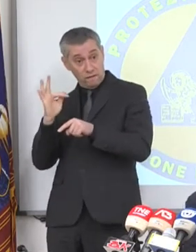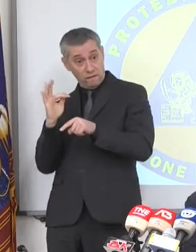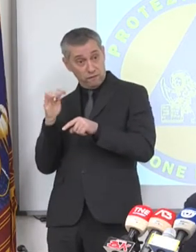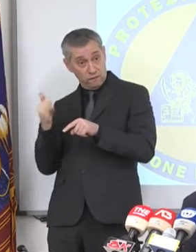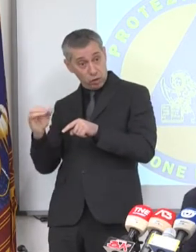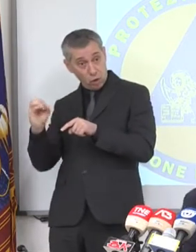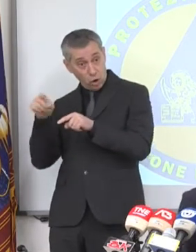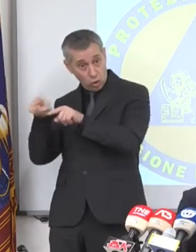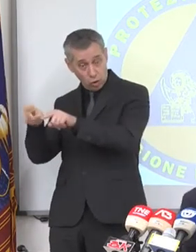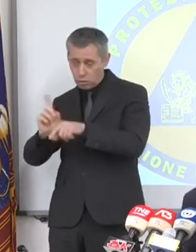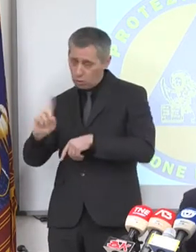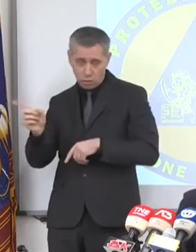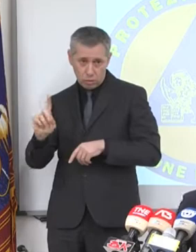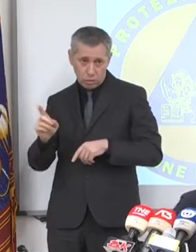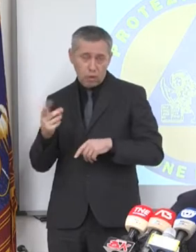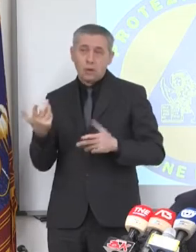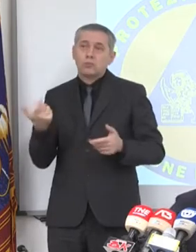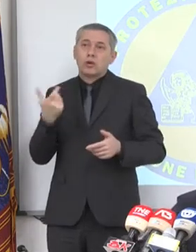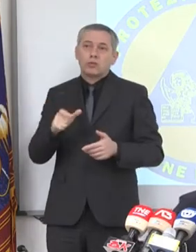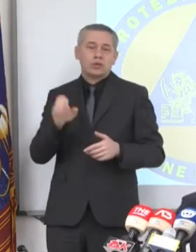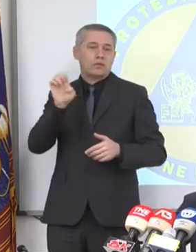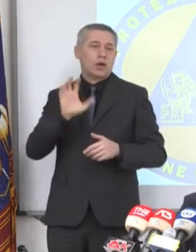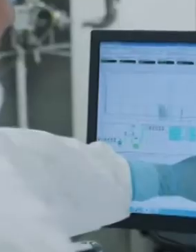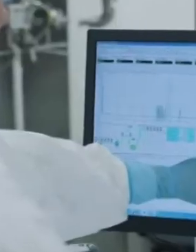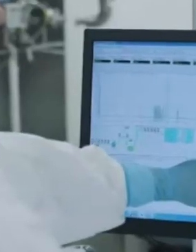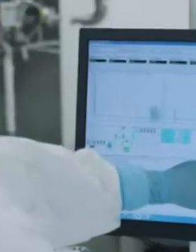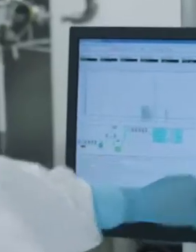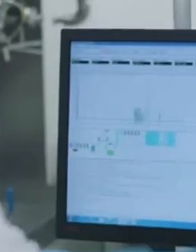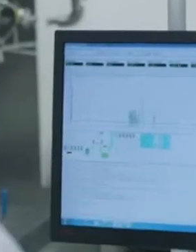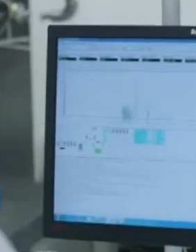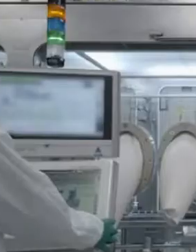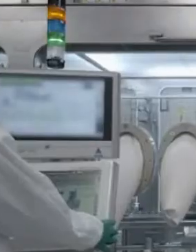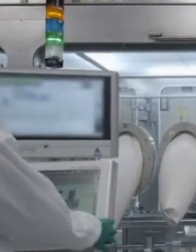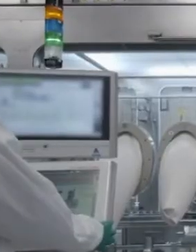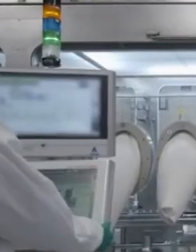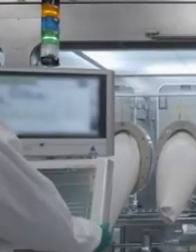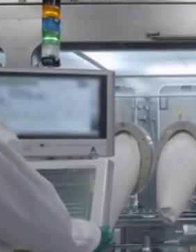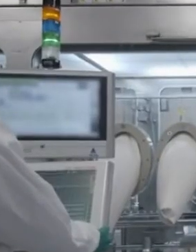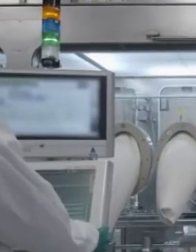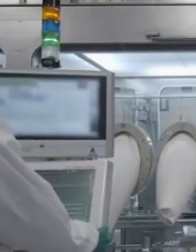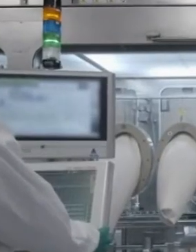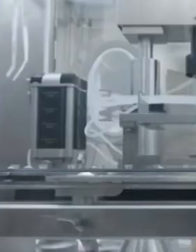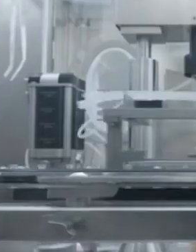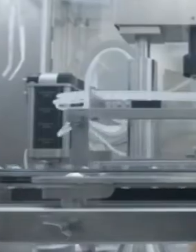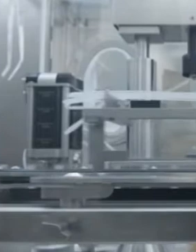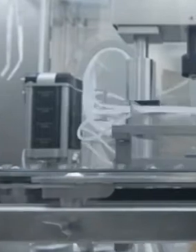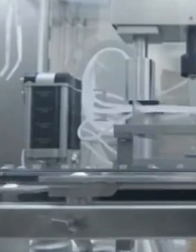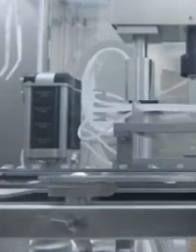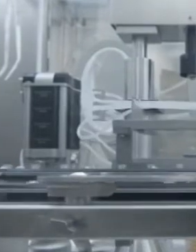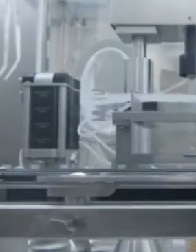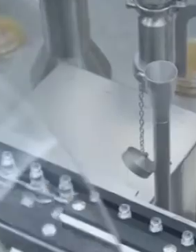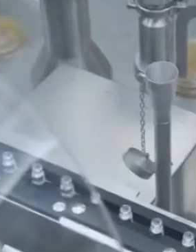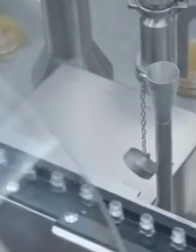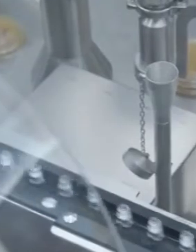'Europa, del contratto e dai tempi di Arcuri che ci trasciniamo a Staronia. Programmazione che diventa essenziale in vista della